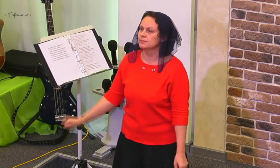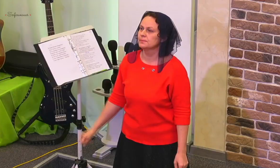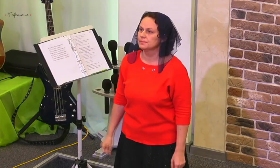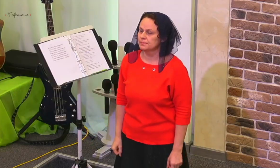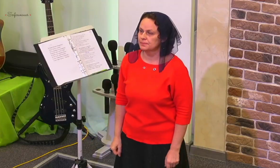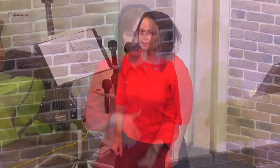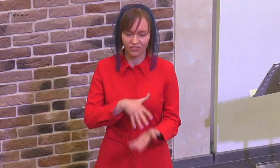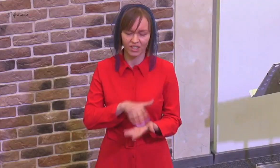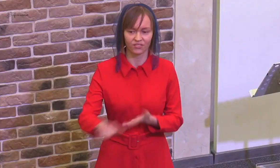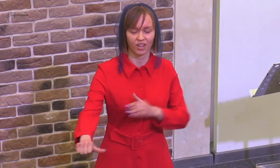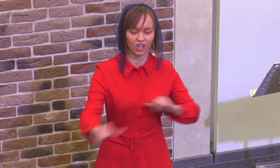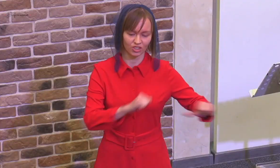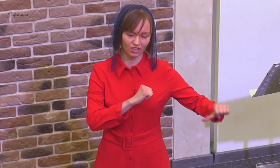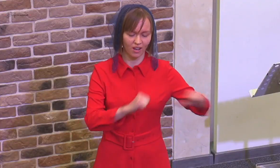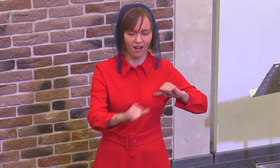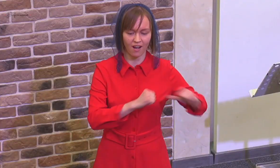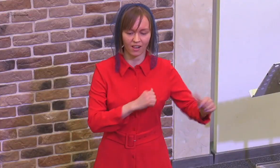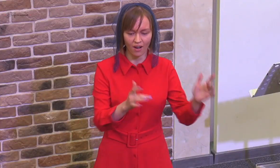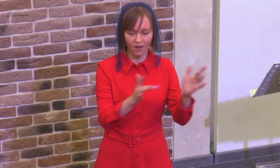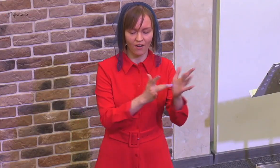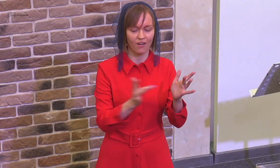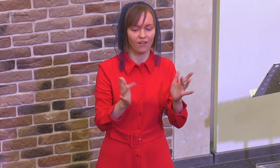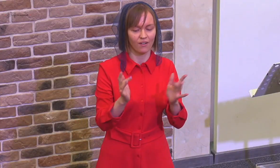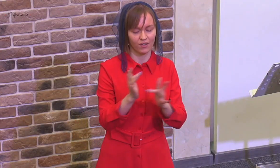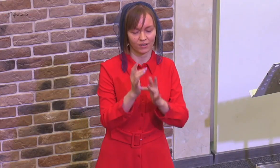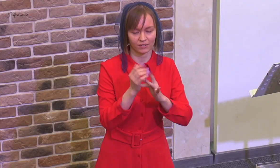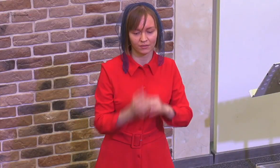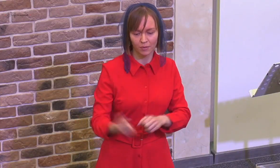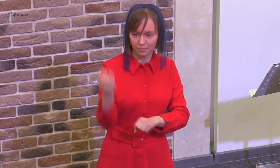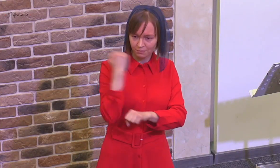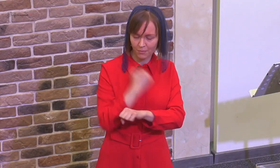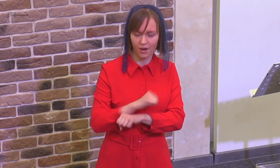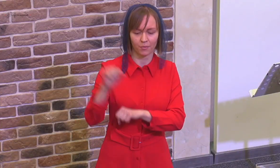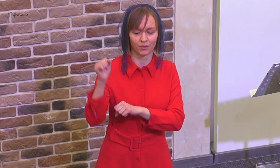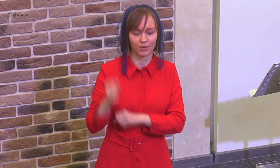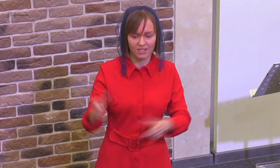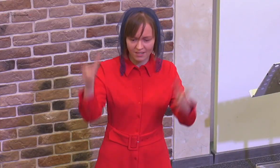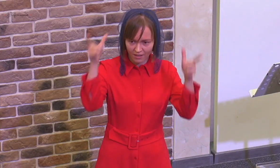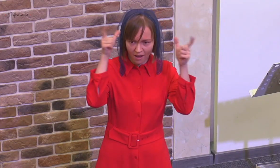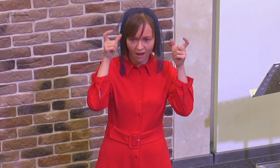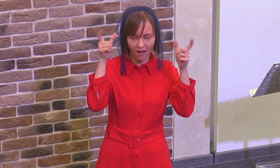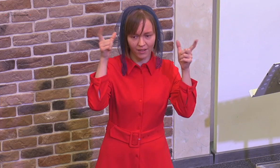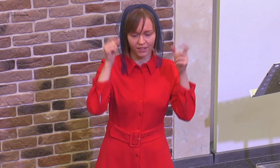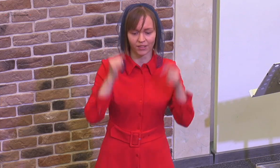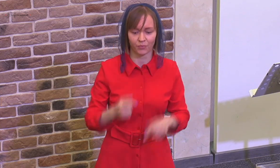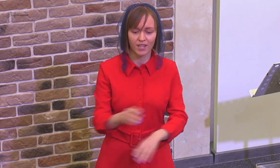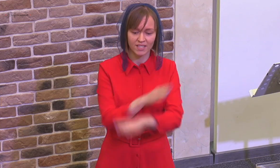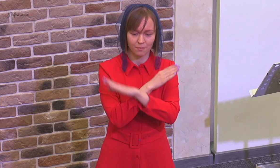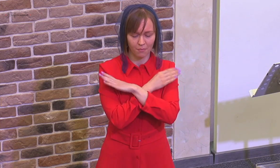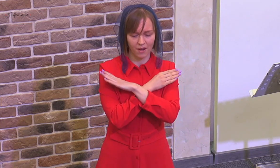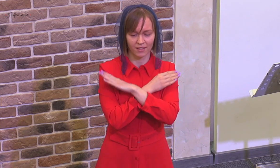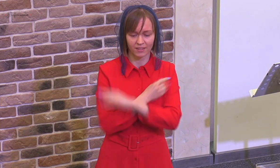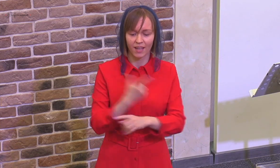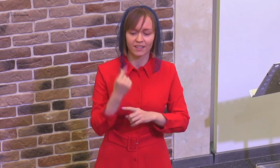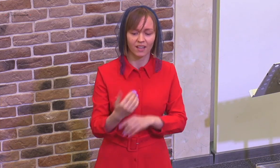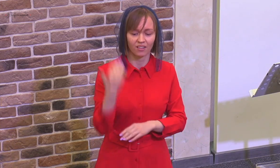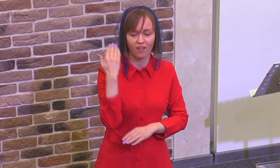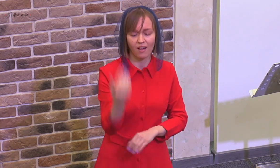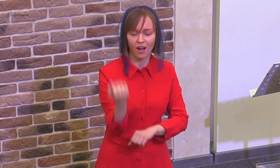Выложал он Он взяток и сметь Где твоя